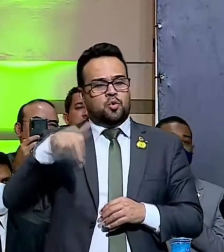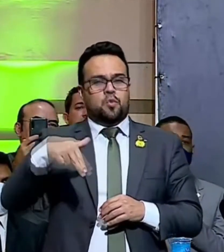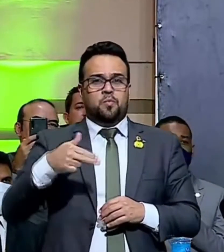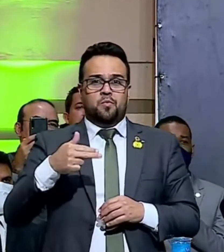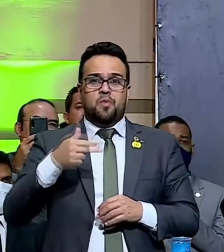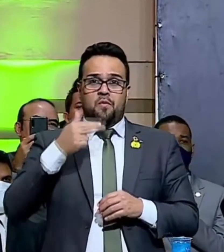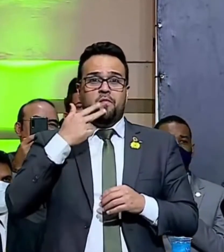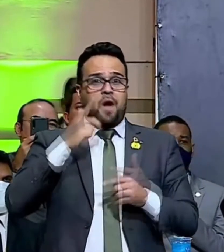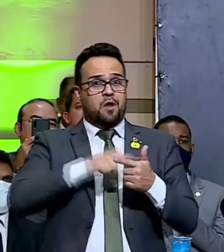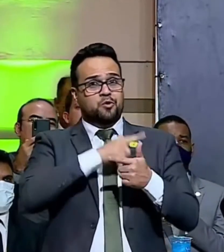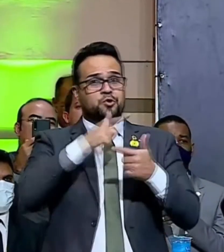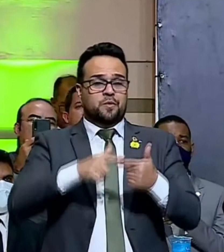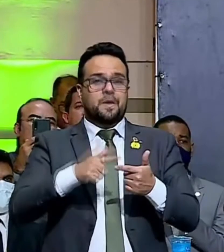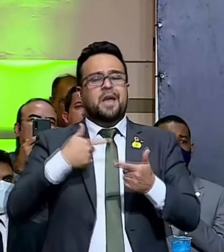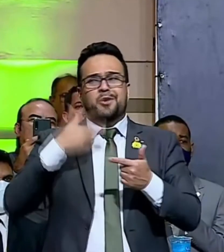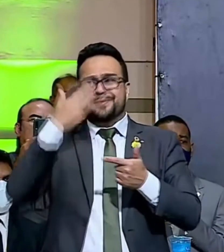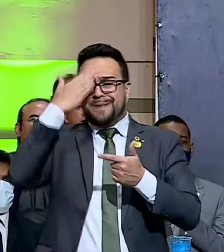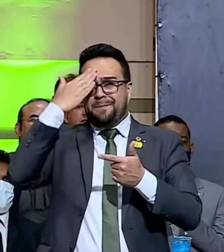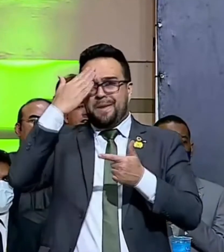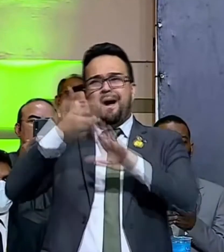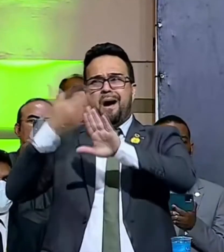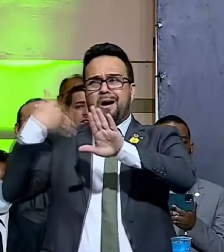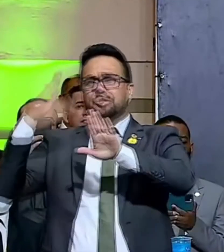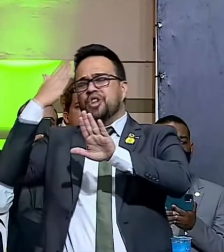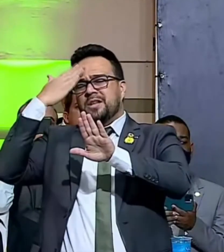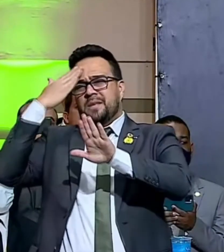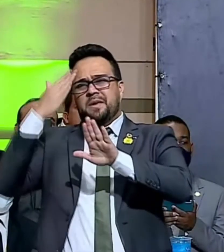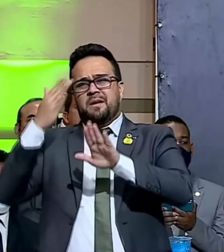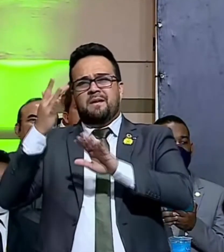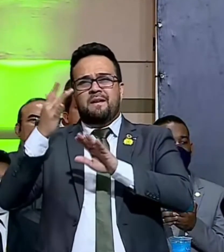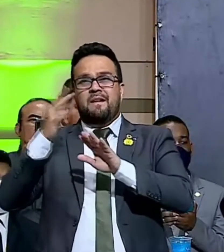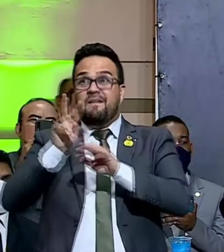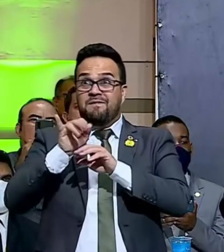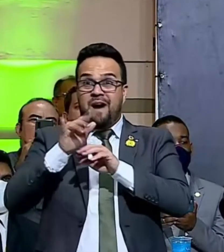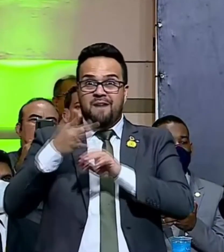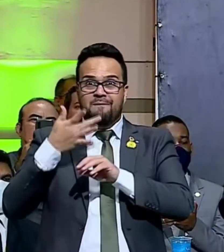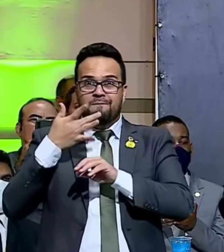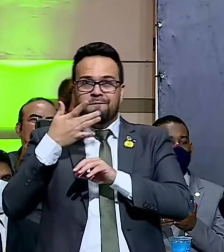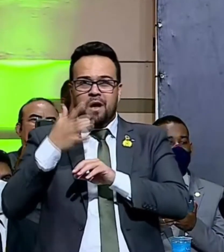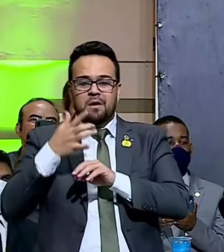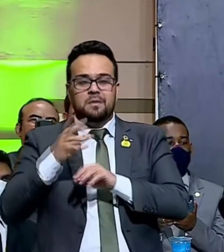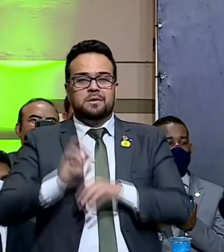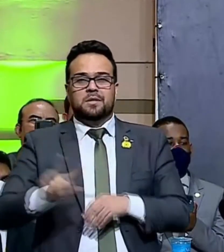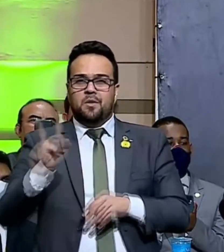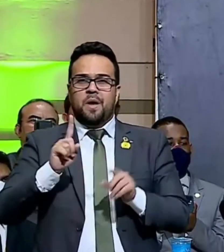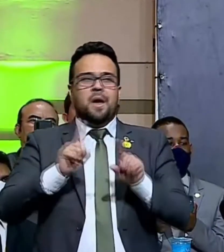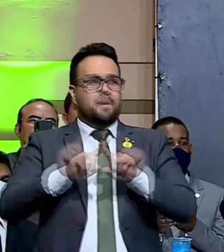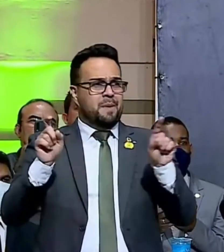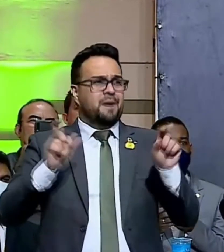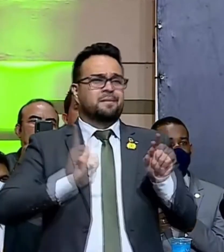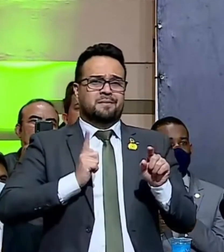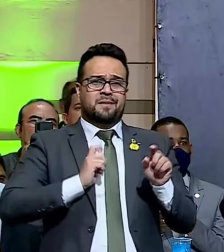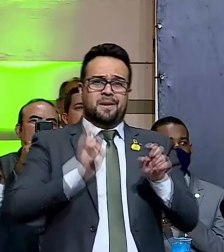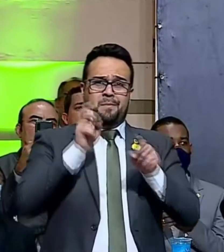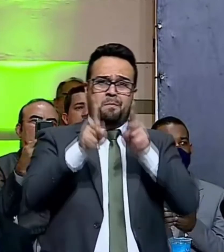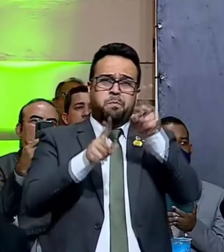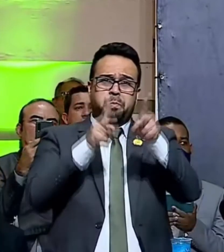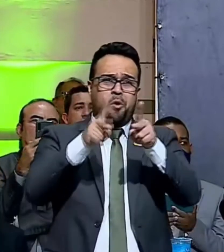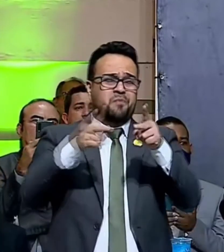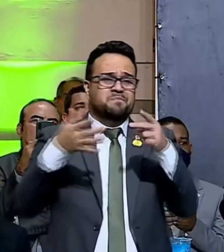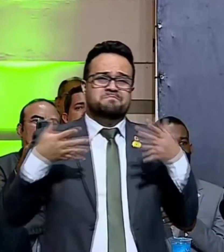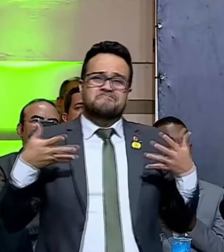Repito, sabia que não seria fácil. Mas temos um povo maravilhoso